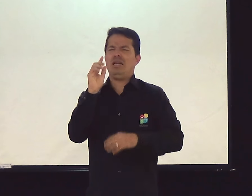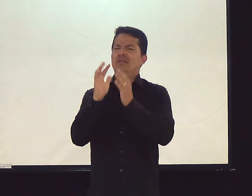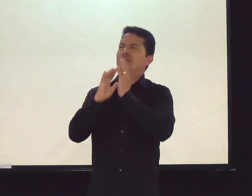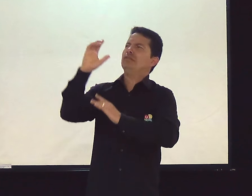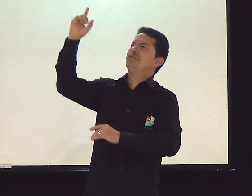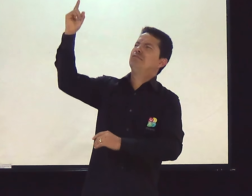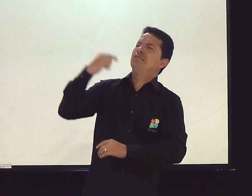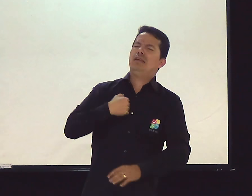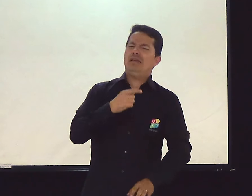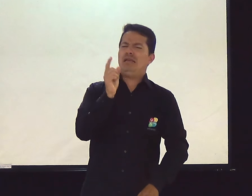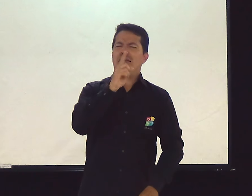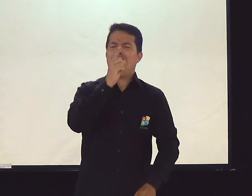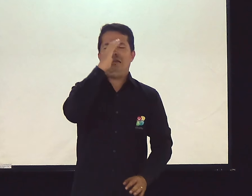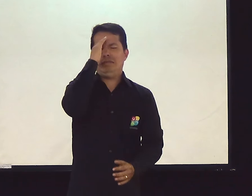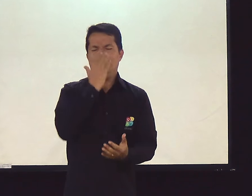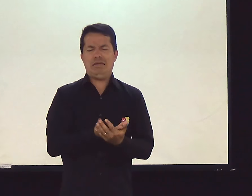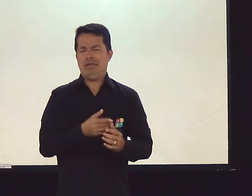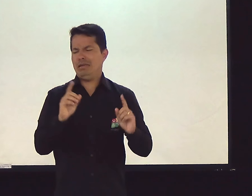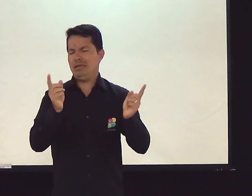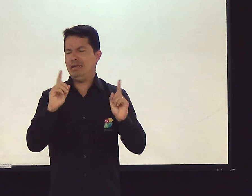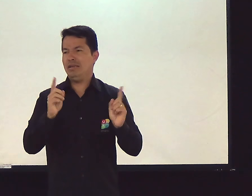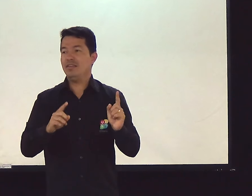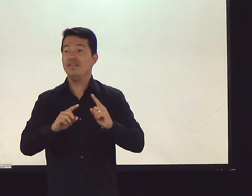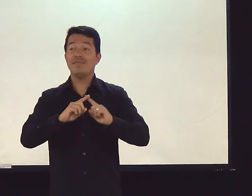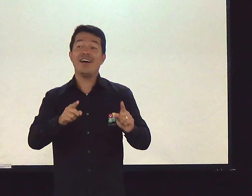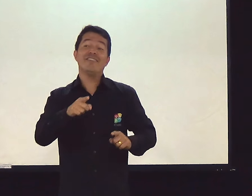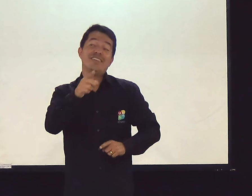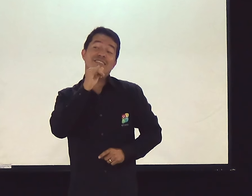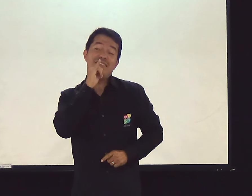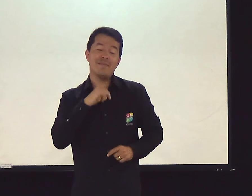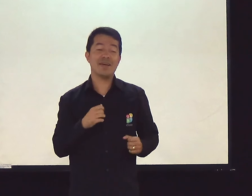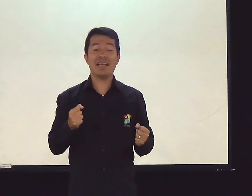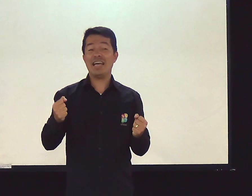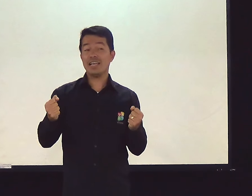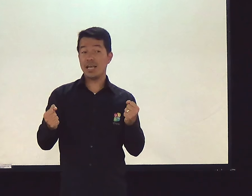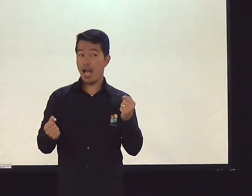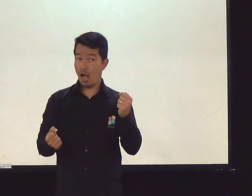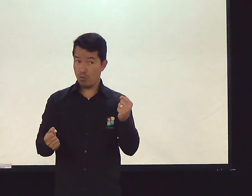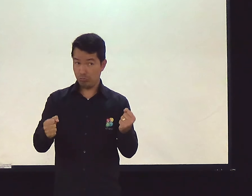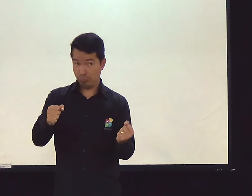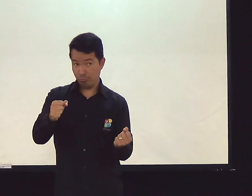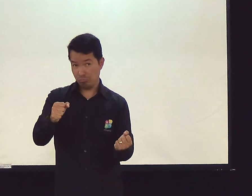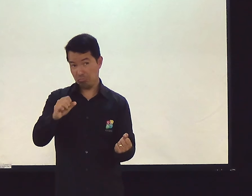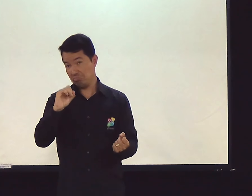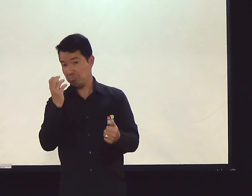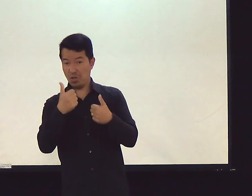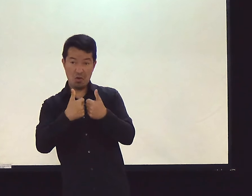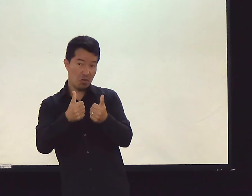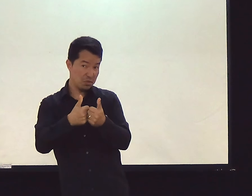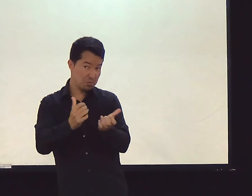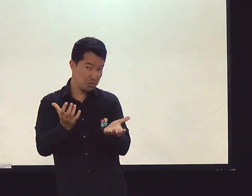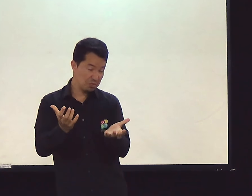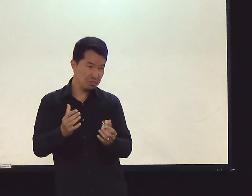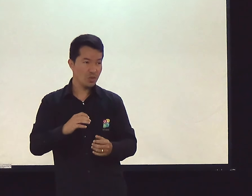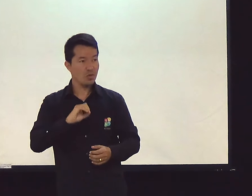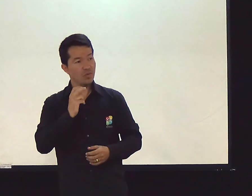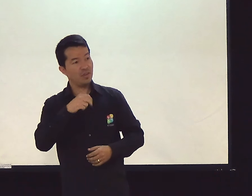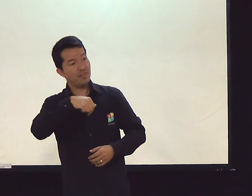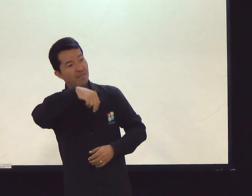Ou vocês não acreditam nisso? Não. Não. não volta. Ou está dirigindo. Está no